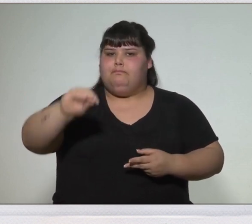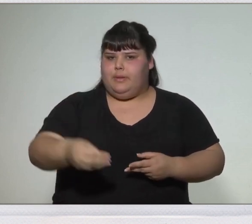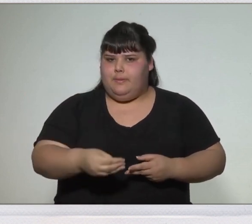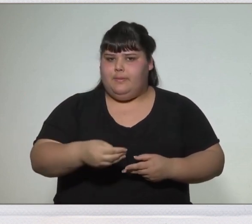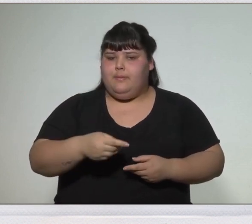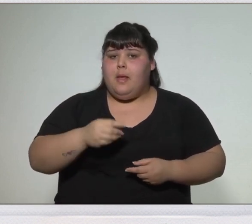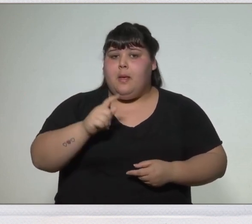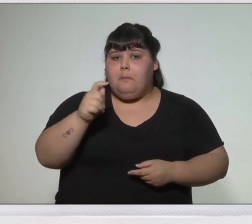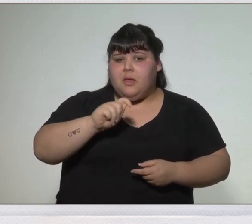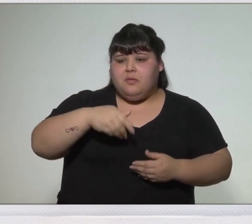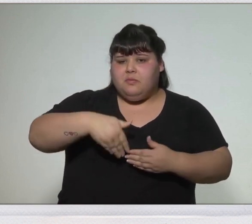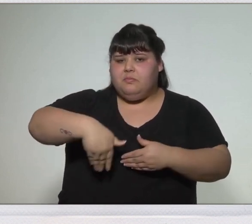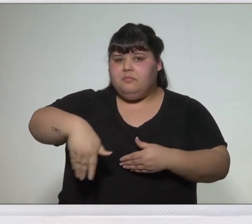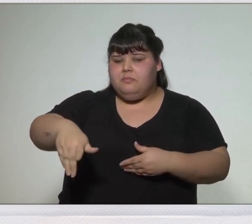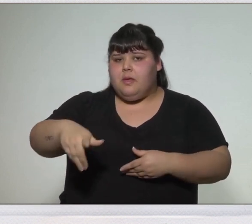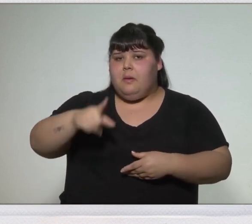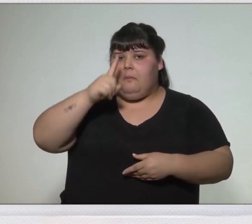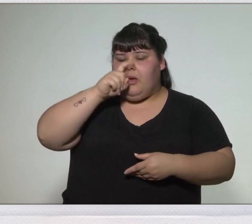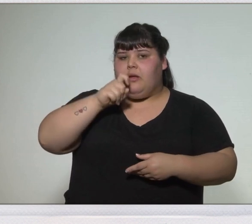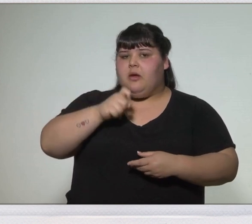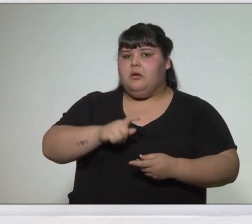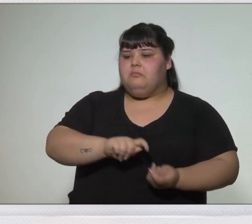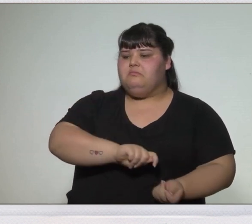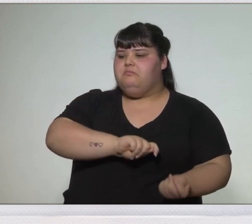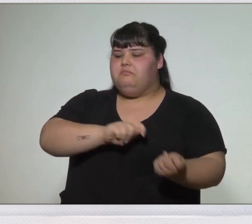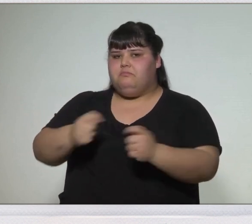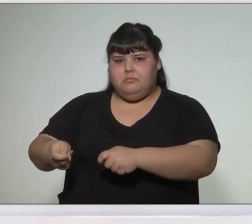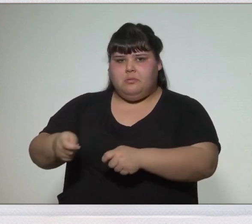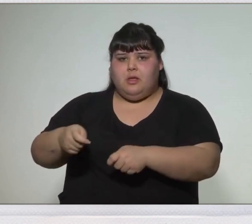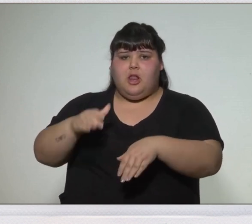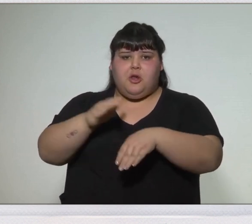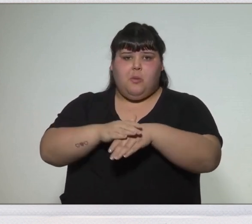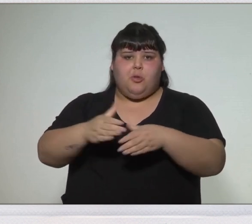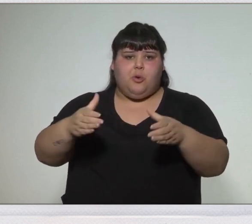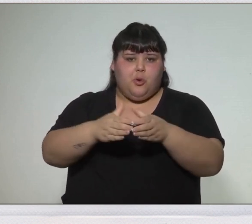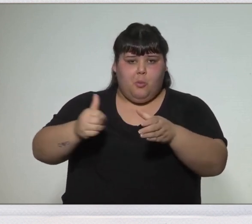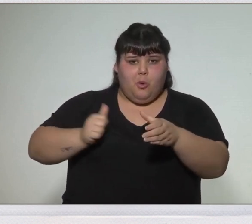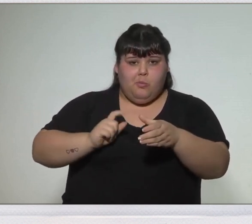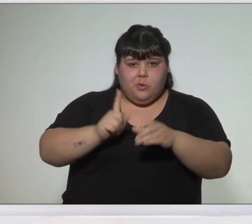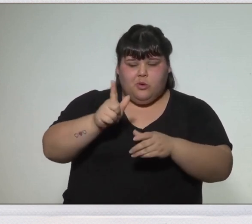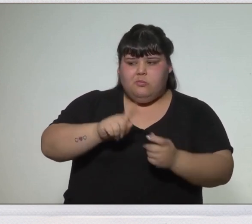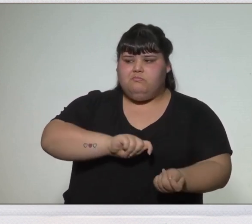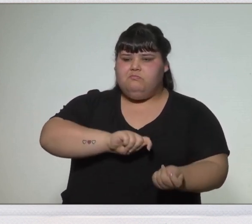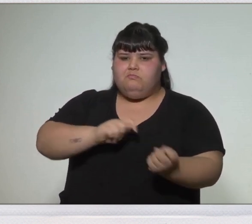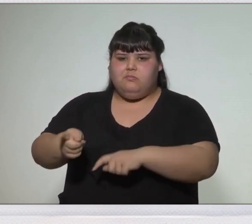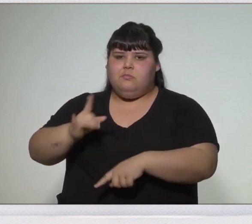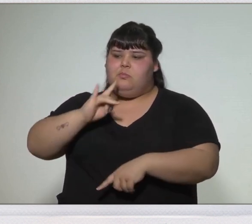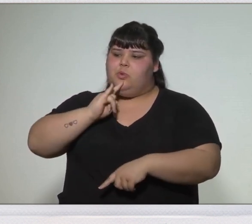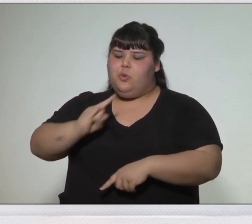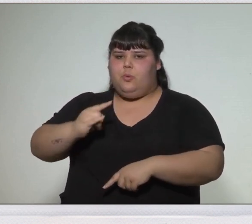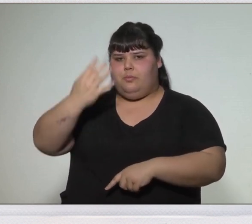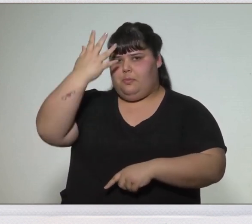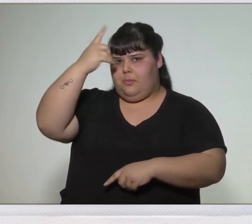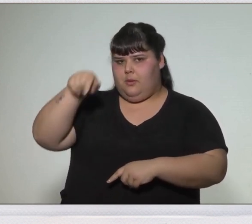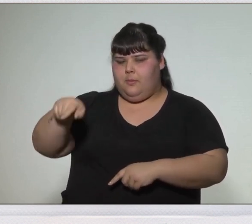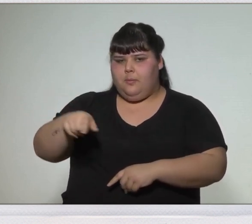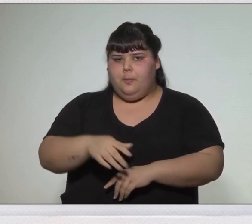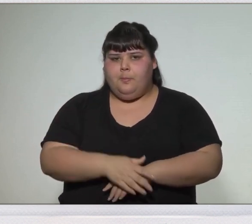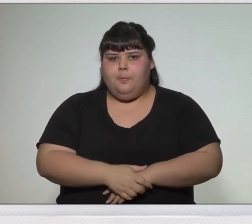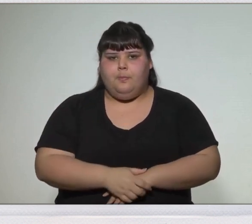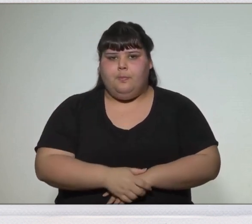Unos meses después, Belgrano le transfiere el mando del Ejército del Norte a San